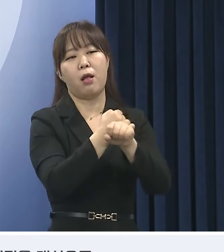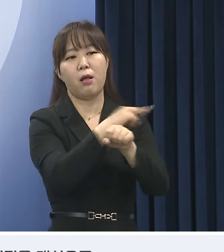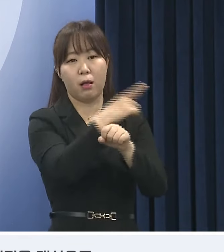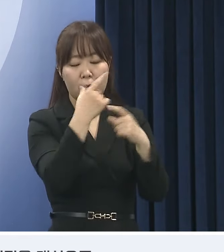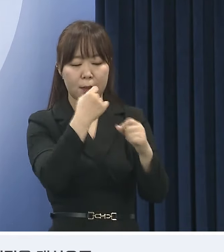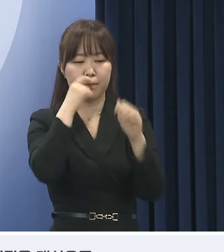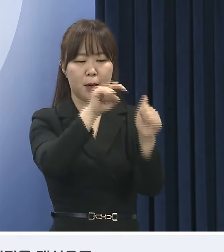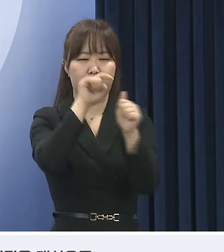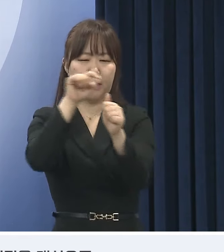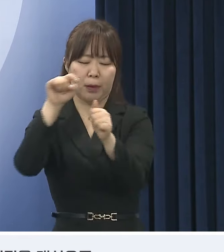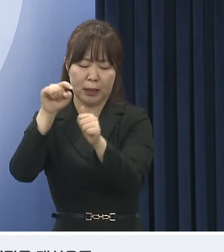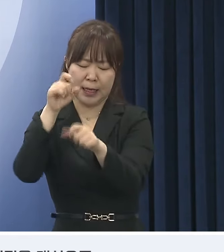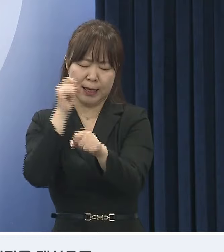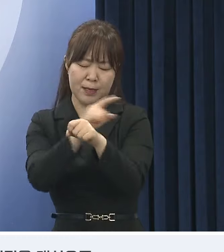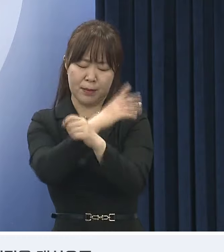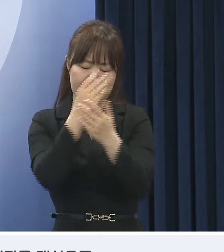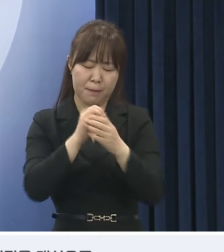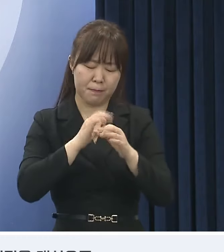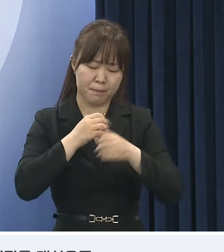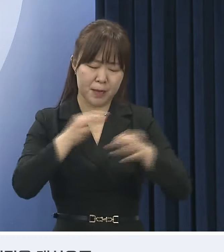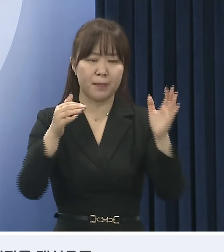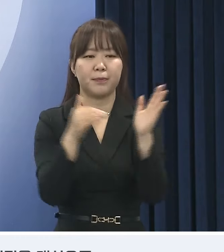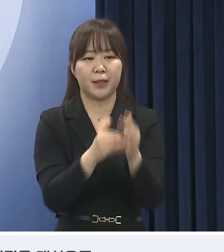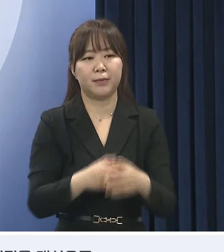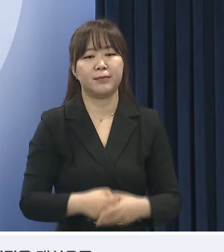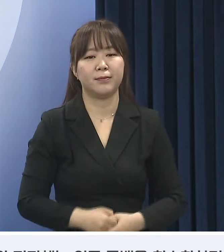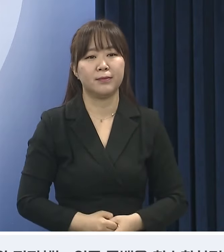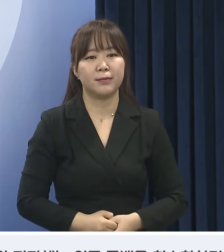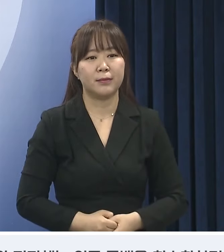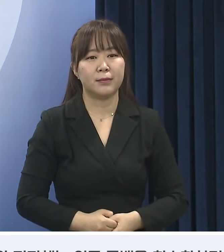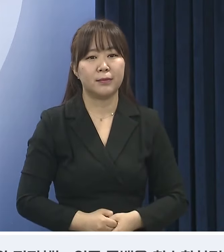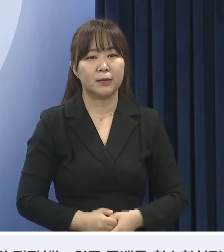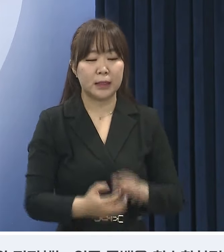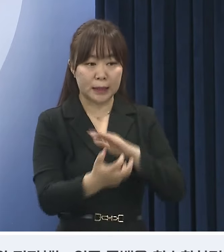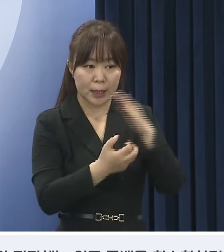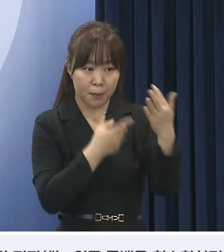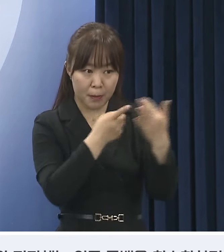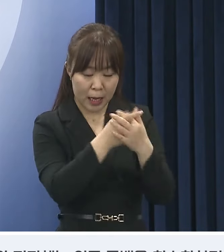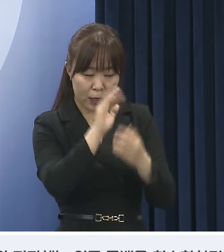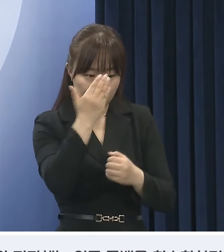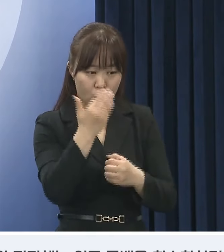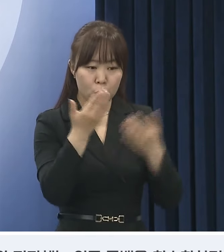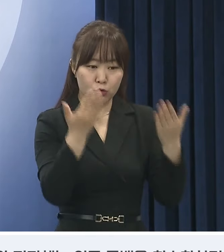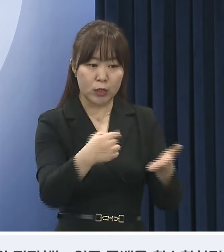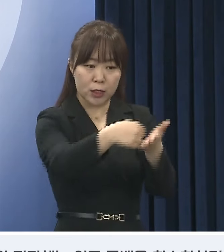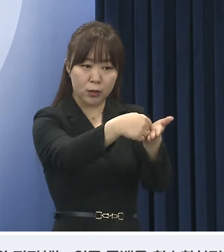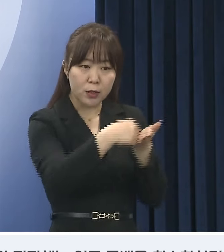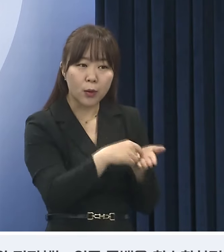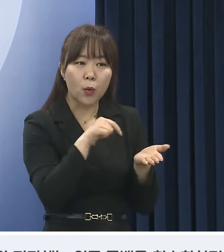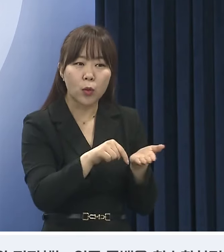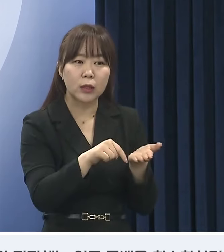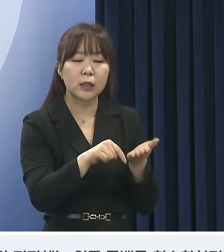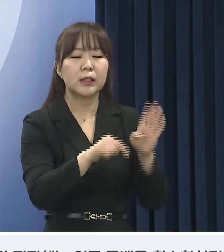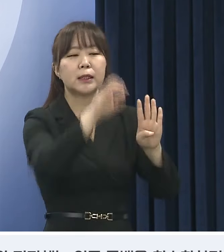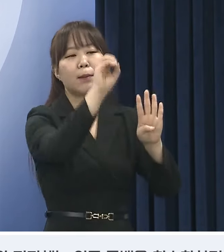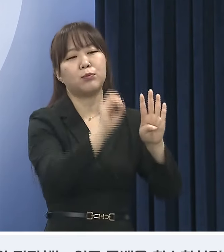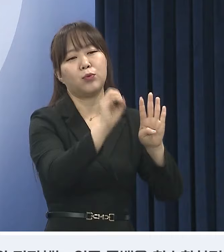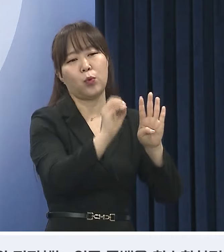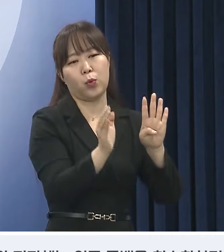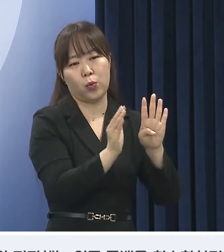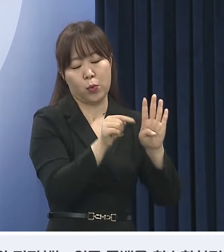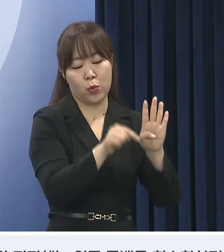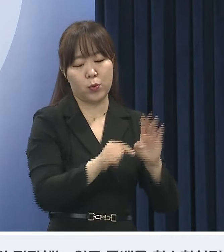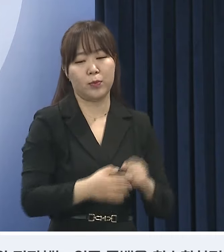진료 명령을 이미 발령했습니다. 사전 파악된 휴진 신고율은 약 4%